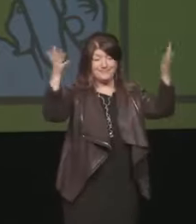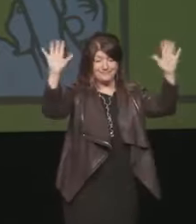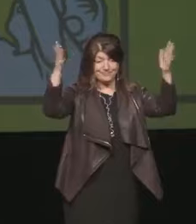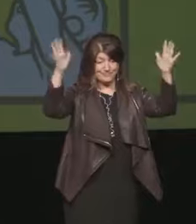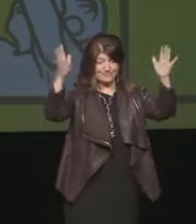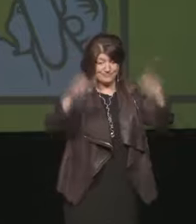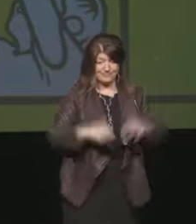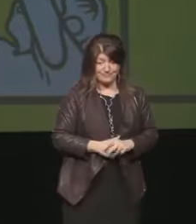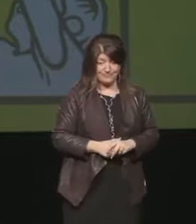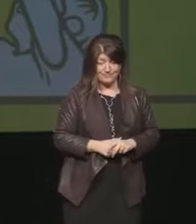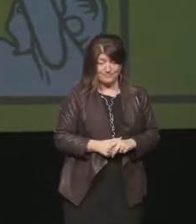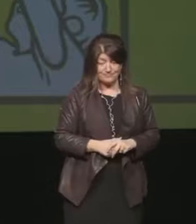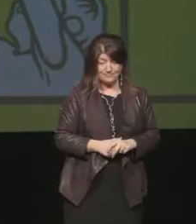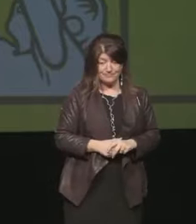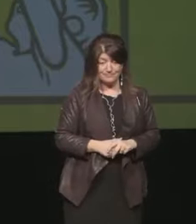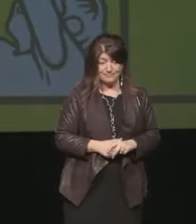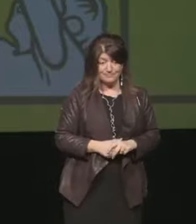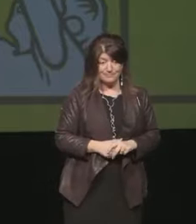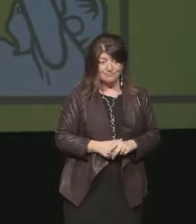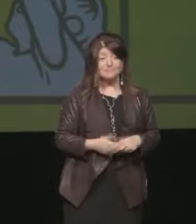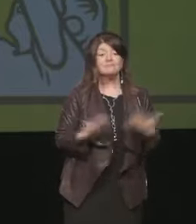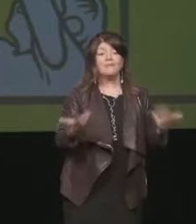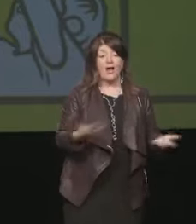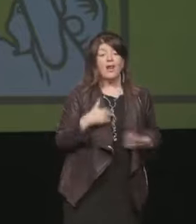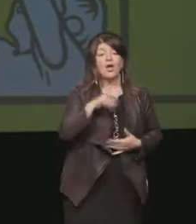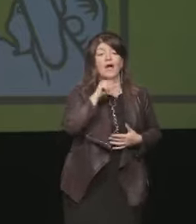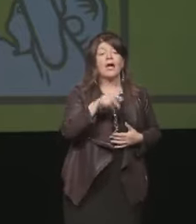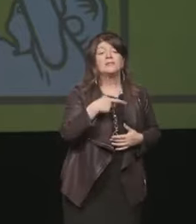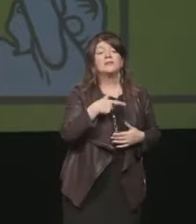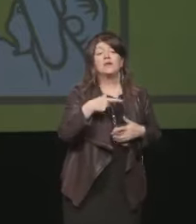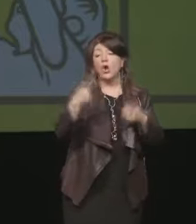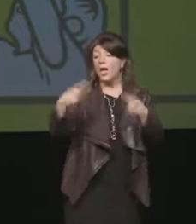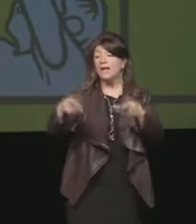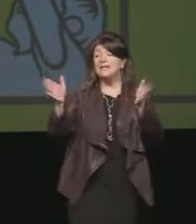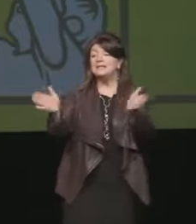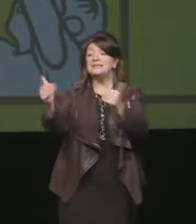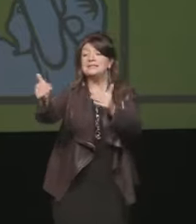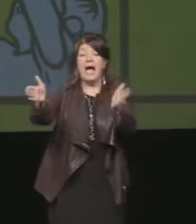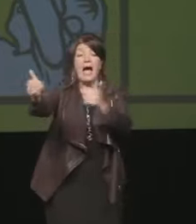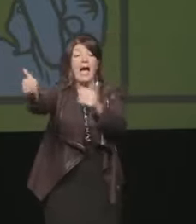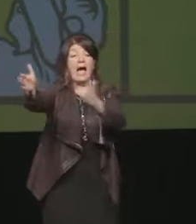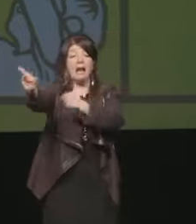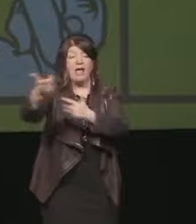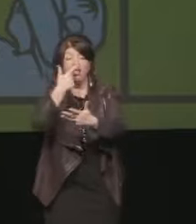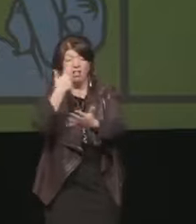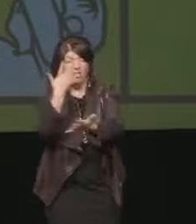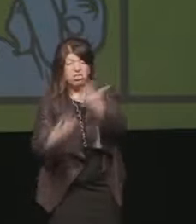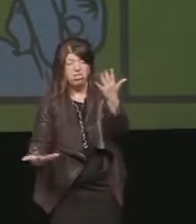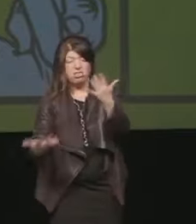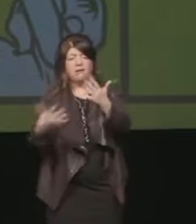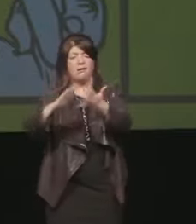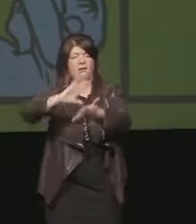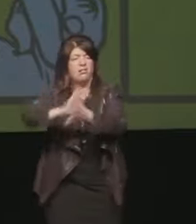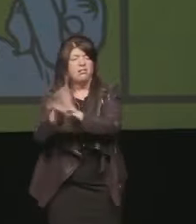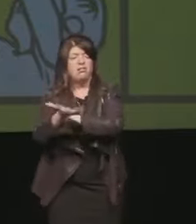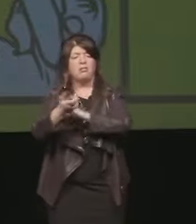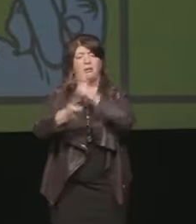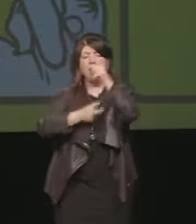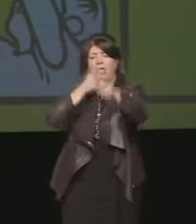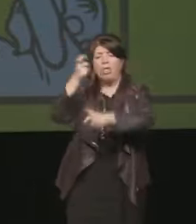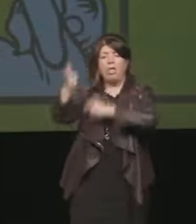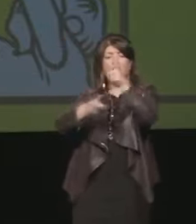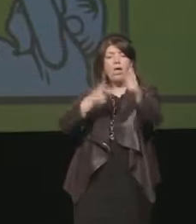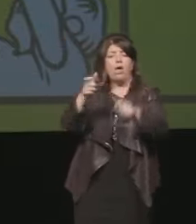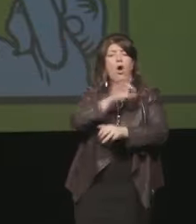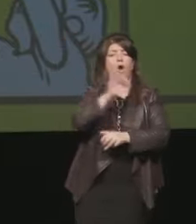dicevo che cavalcare le polemiche sulle sale o cavalcare le polemiche su un rubinetto che